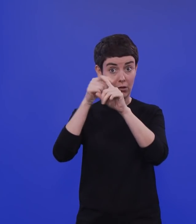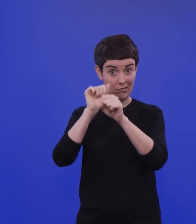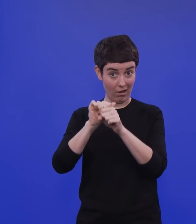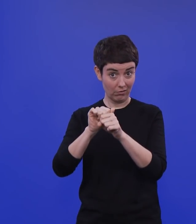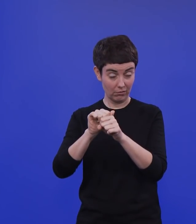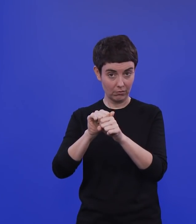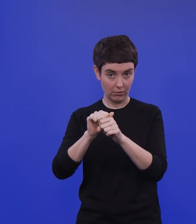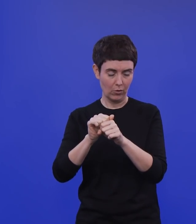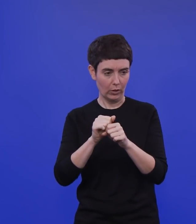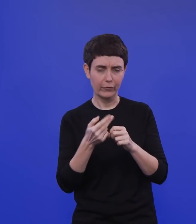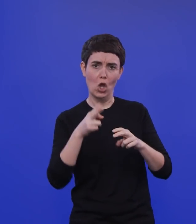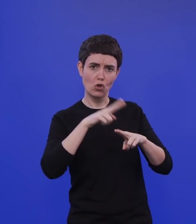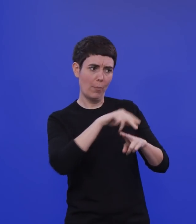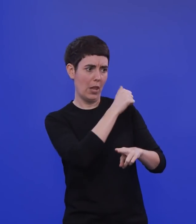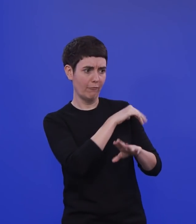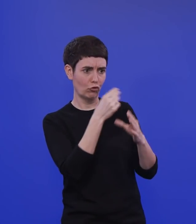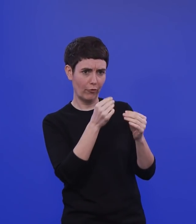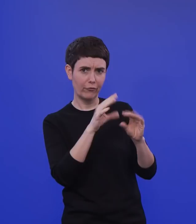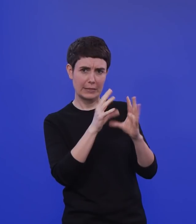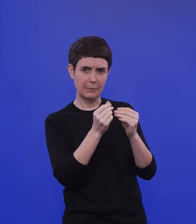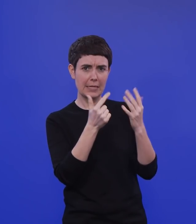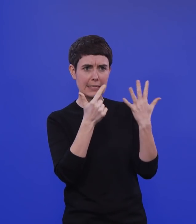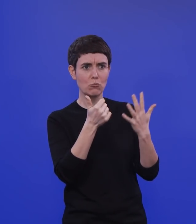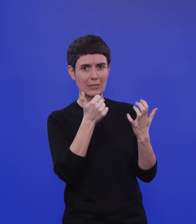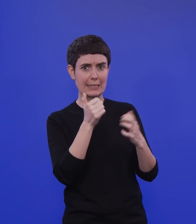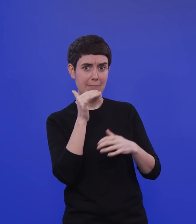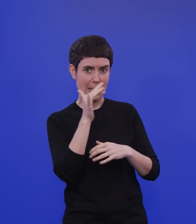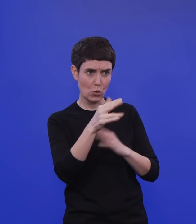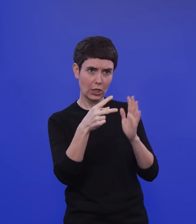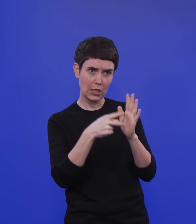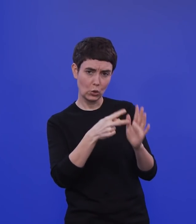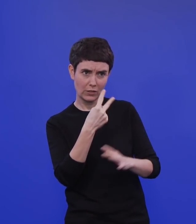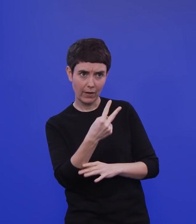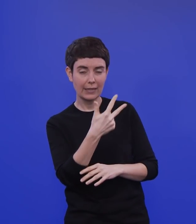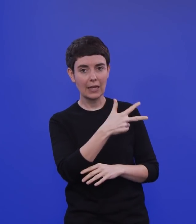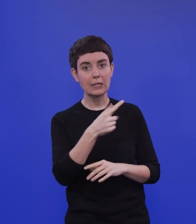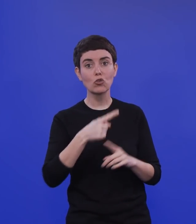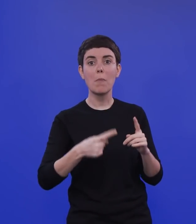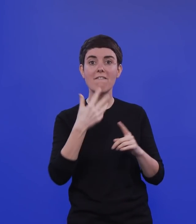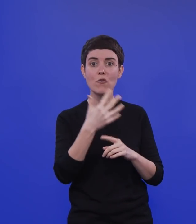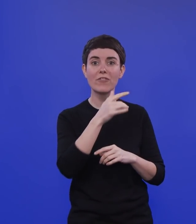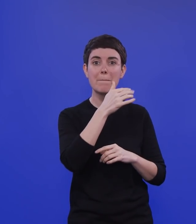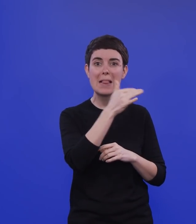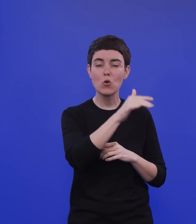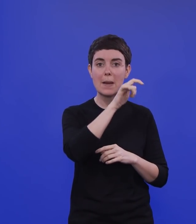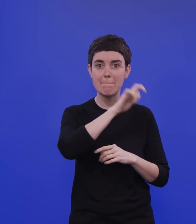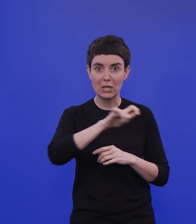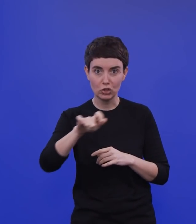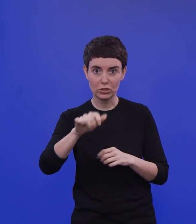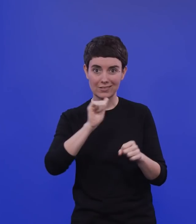die Doppelimpfstoffe wären 67 Millionen. Das durch zwei geteilt wären 33,5 Millionen Impflinge in